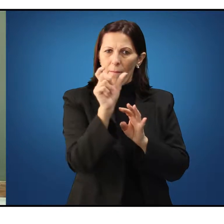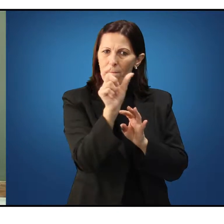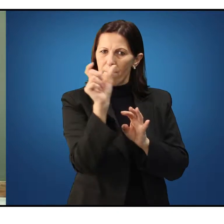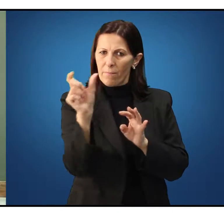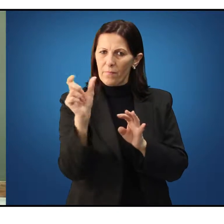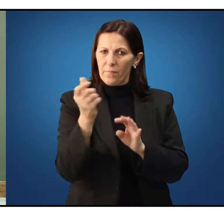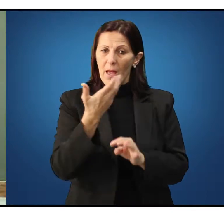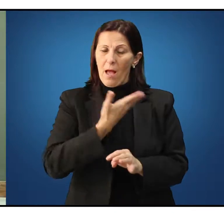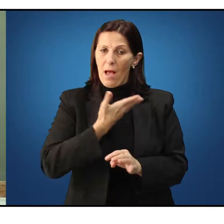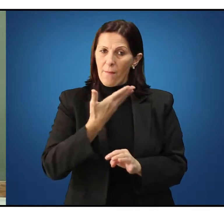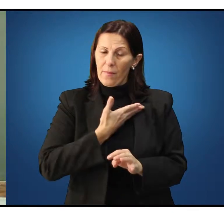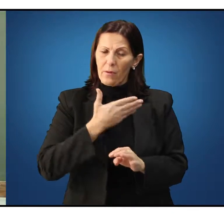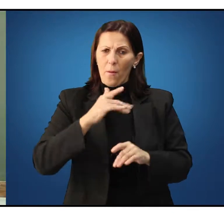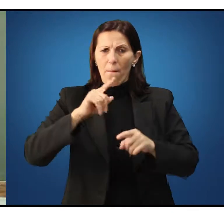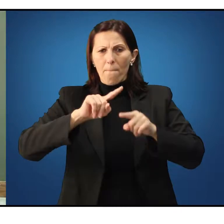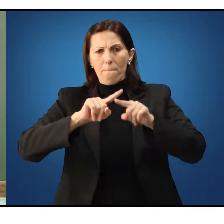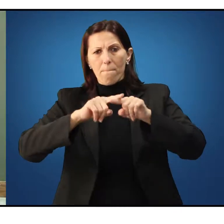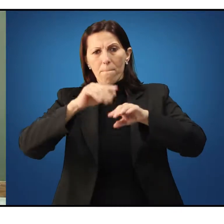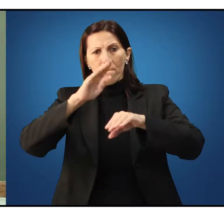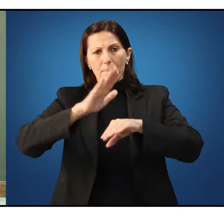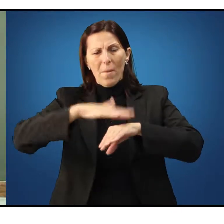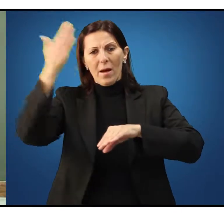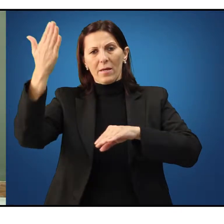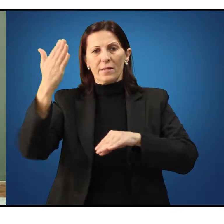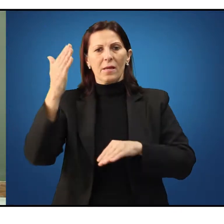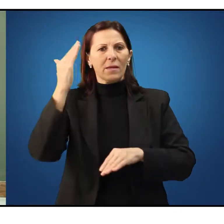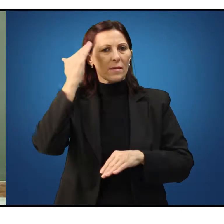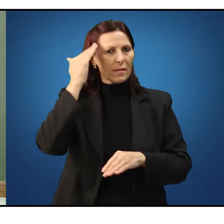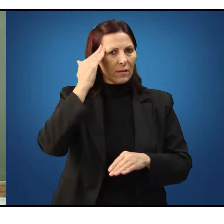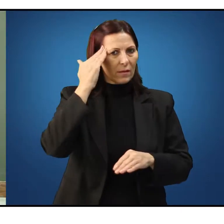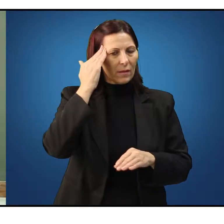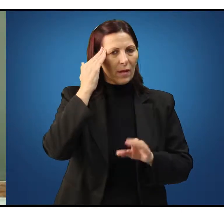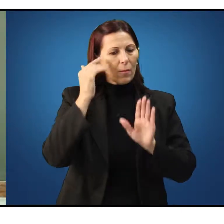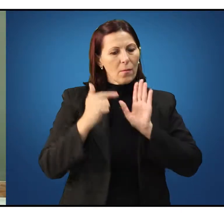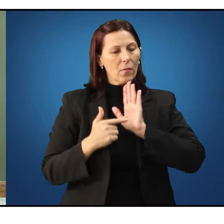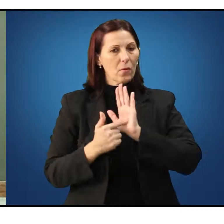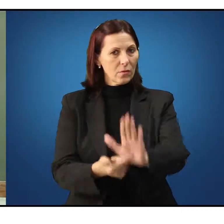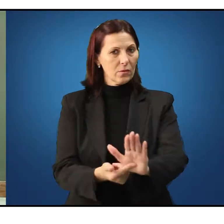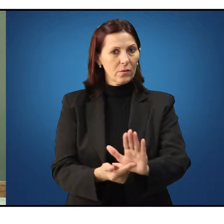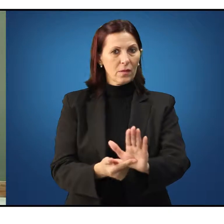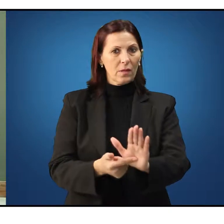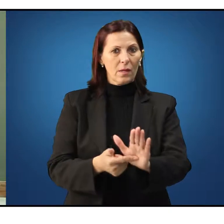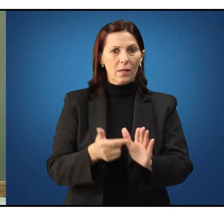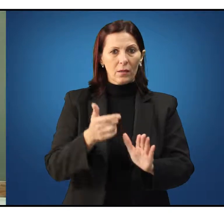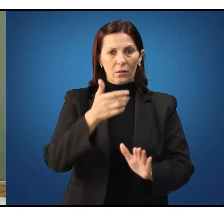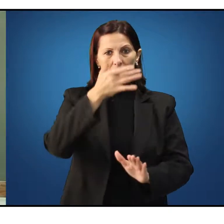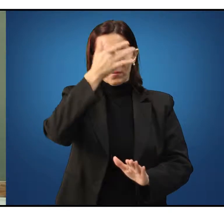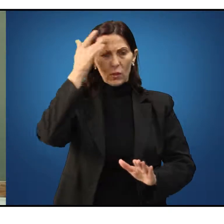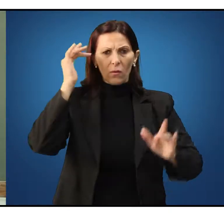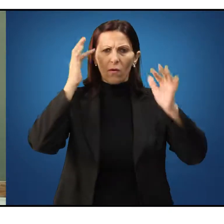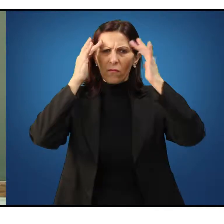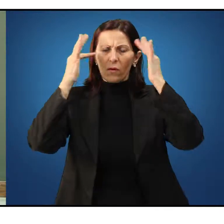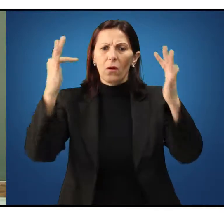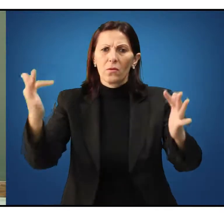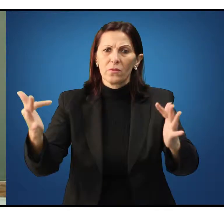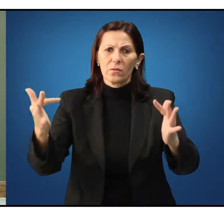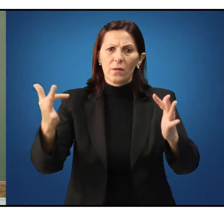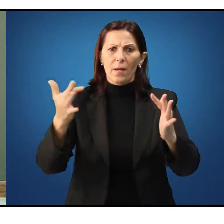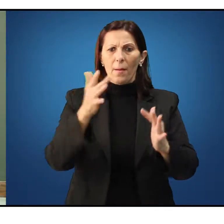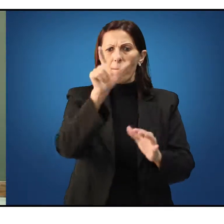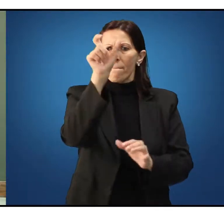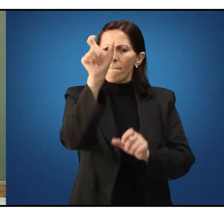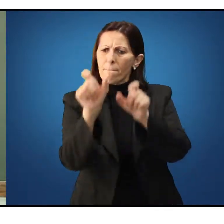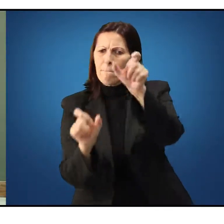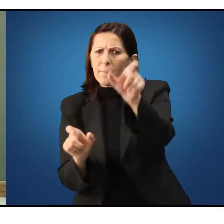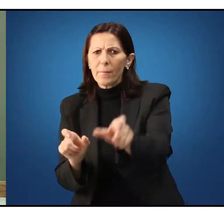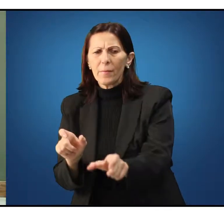amigo mais sabedoria, o que quer expressar que o filósofo é aquela pessoa que